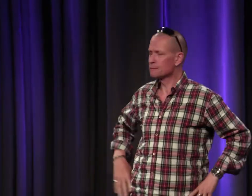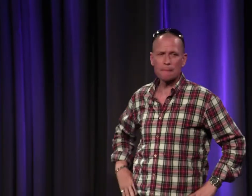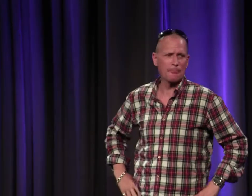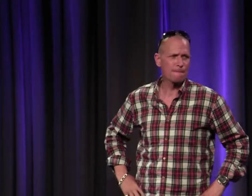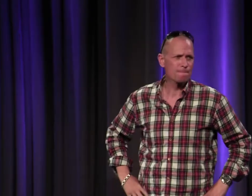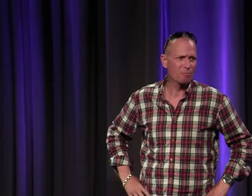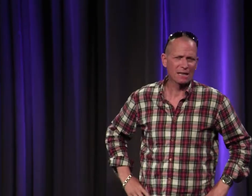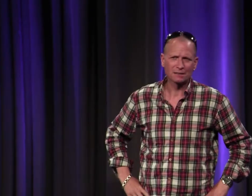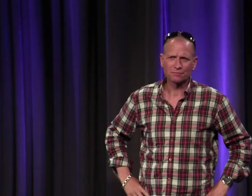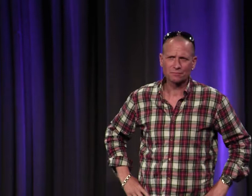ça va vite dis donc